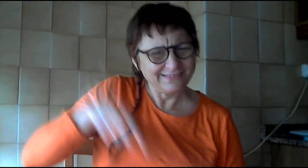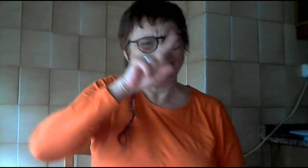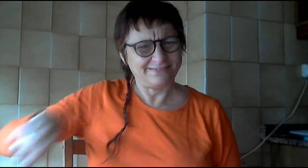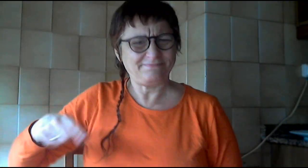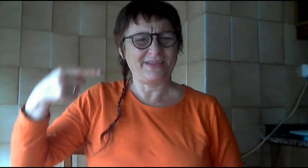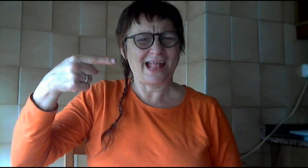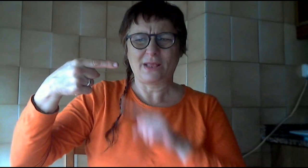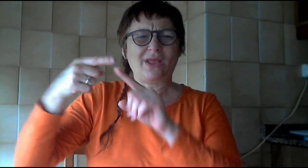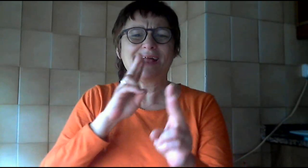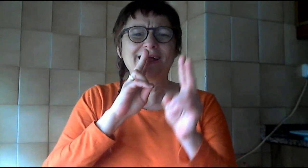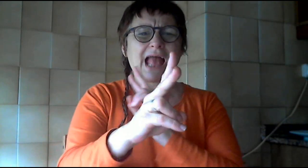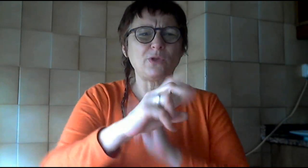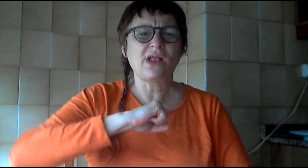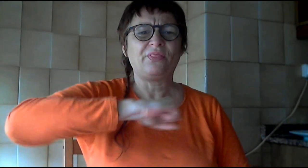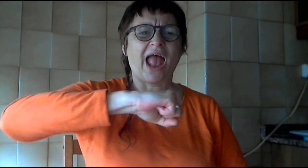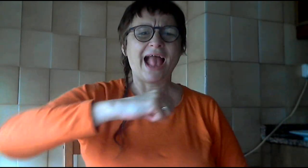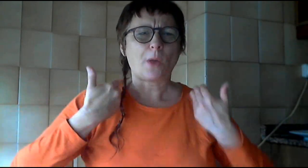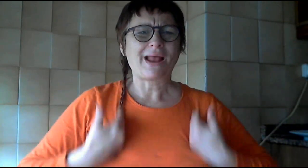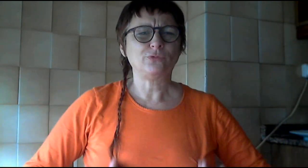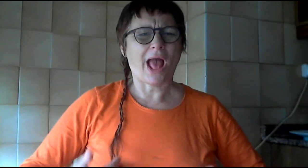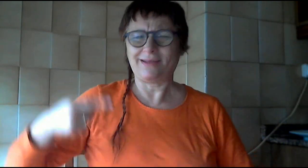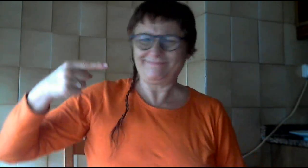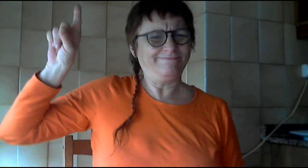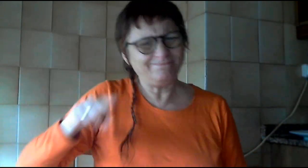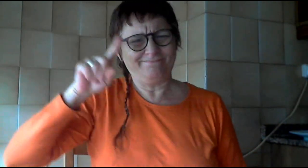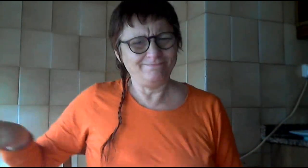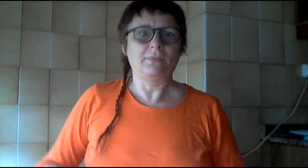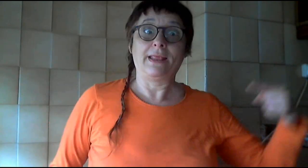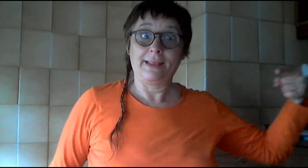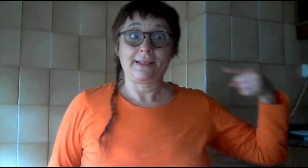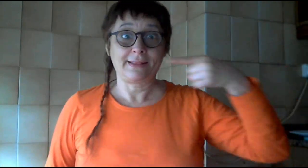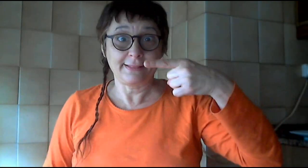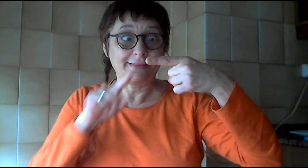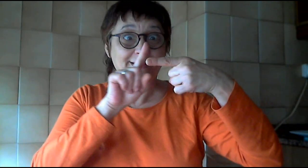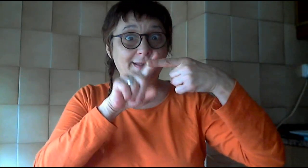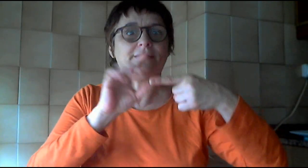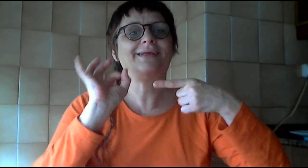ha hecho una historia del fútbol. Y que el Barça lo antes, que no sea solo uno de los seis que levantó por él. Barça de Guardiola.